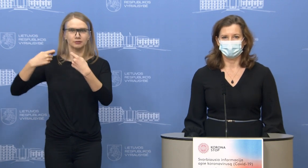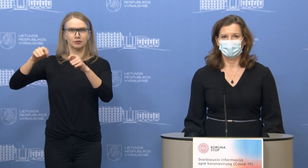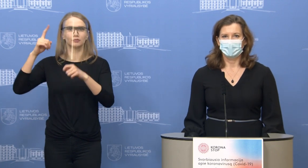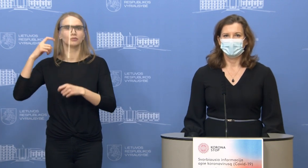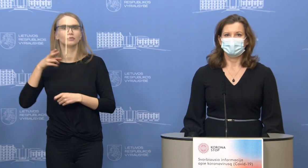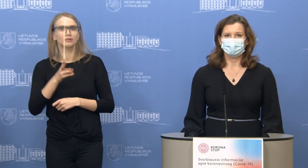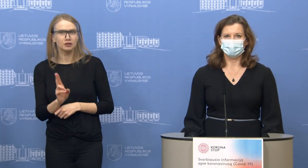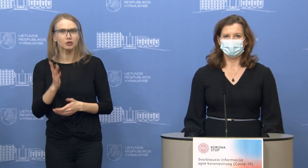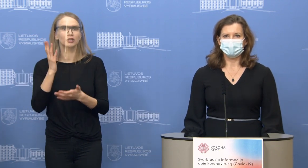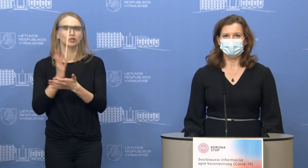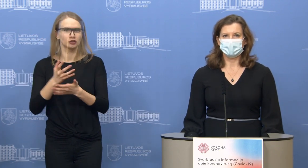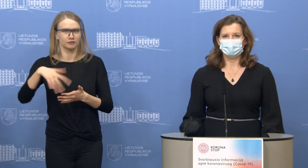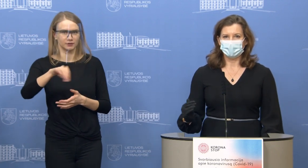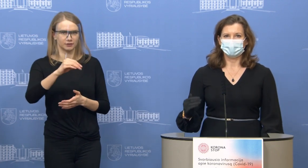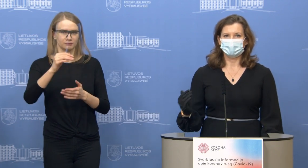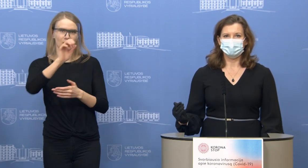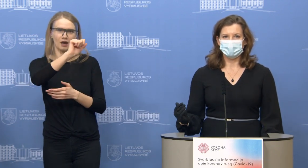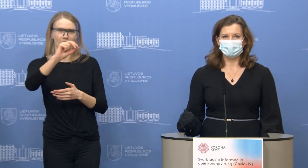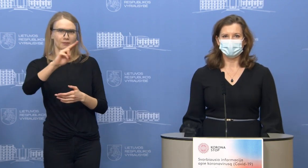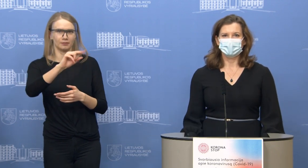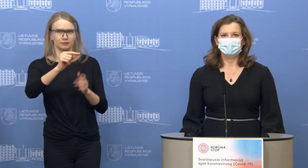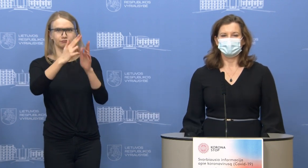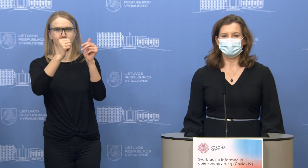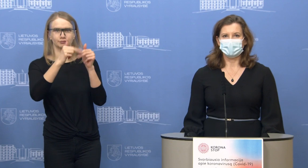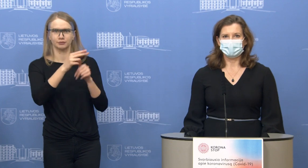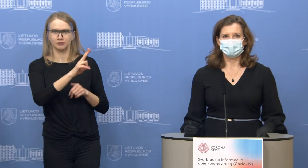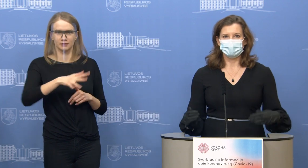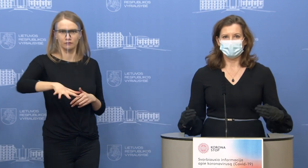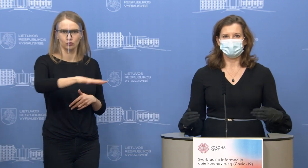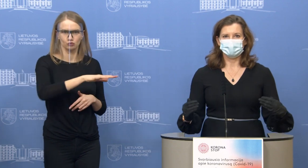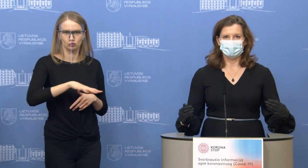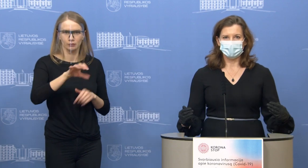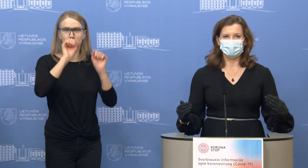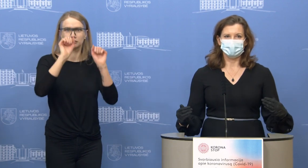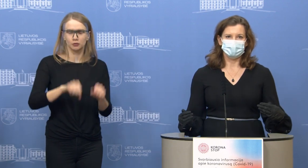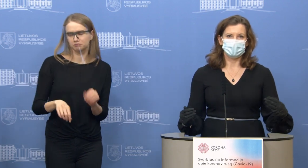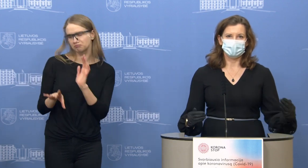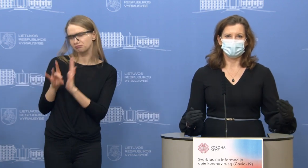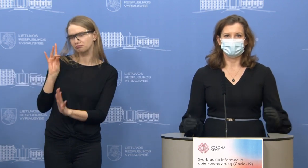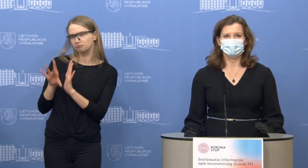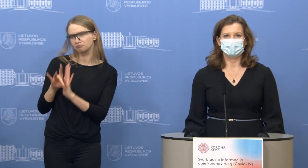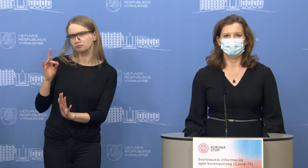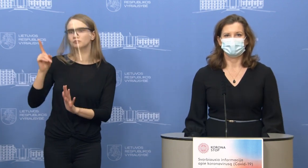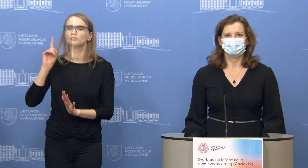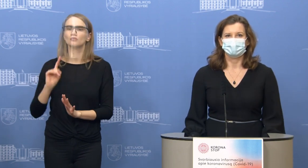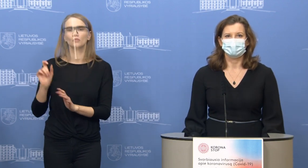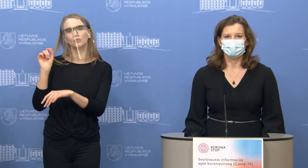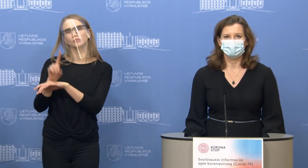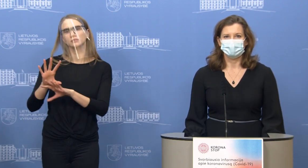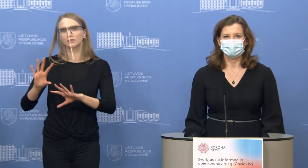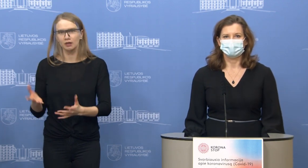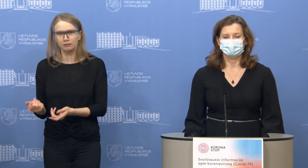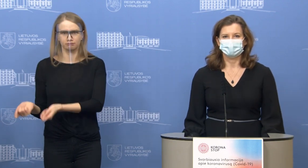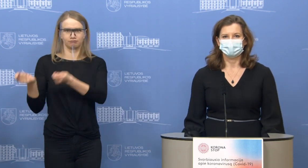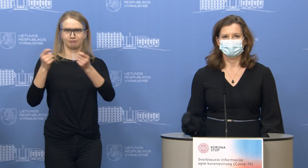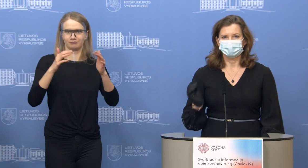vartotojai. Vartotojas tą prekę išsirenka, jisai gali už ją susimokėti ir prekė yra pristatoma vartotojui